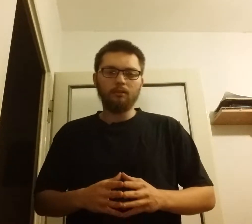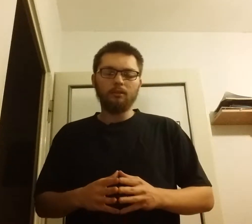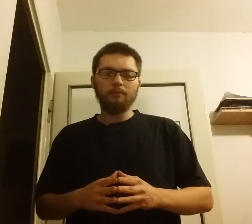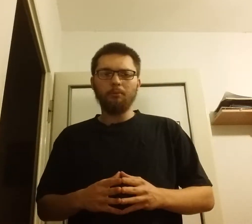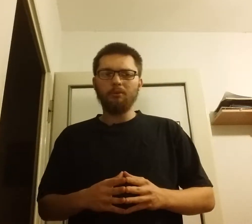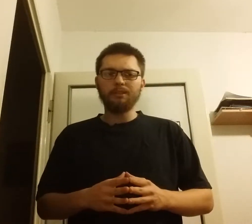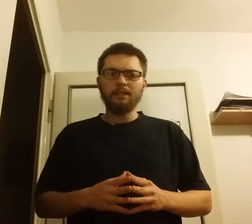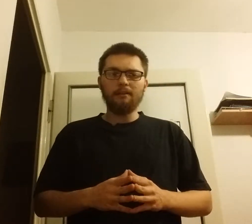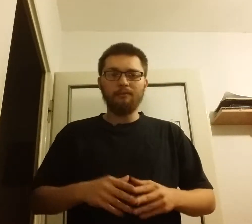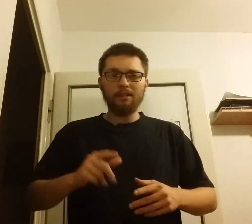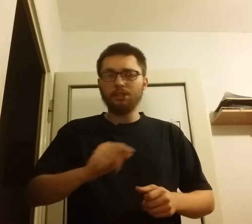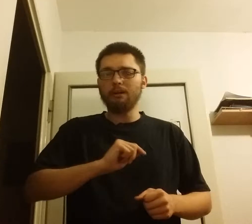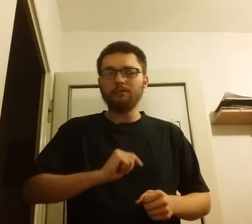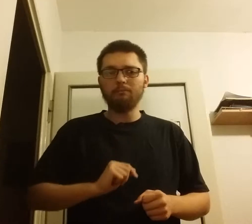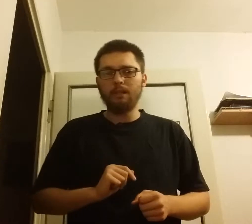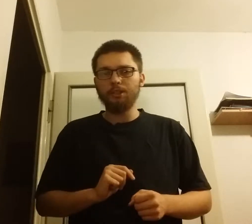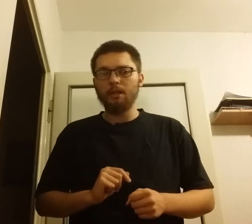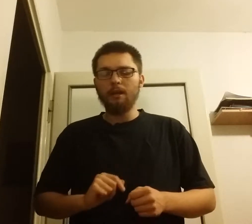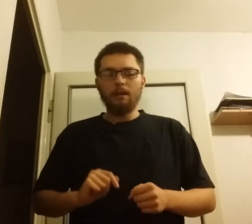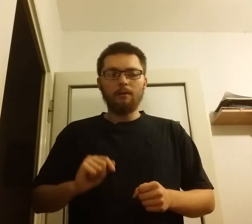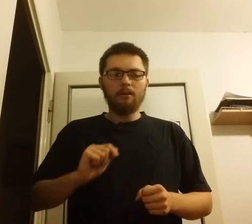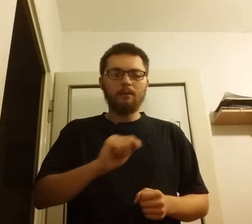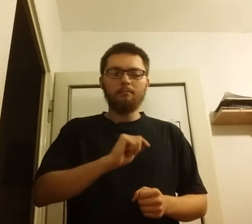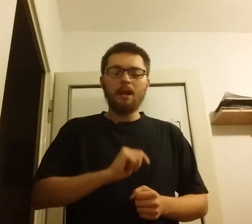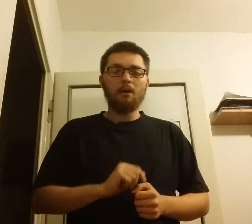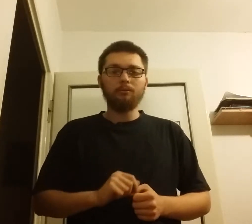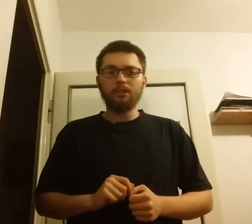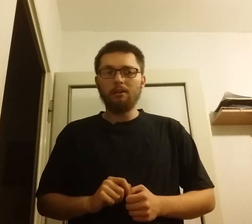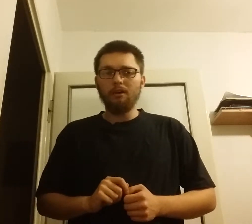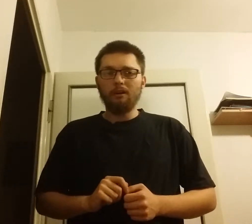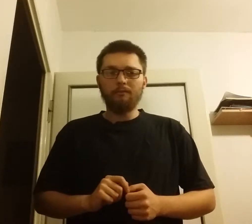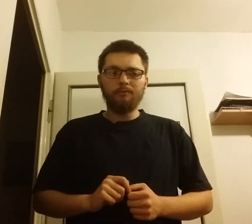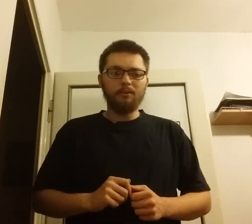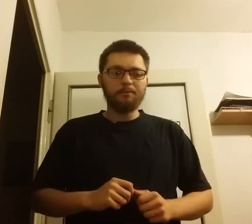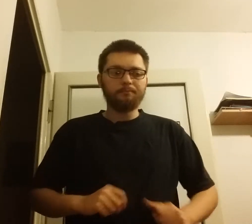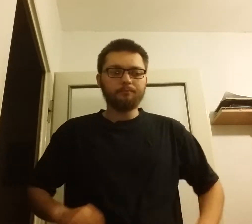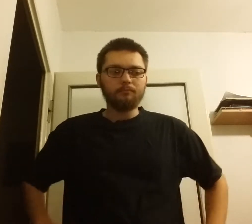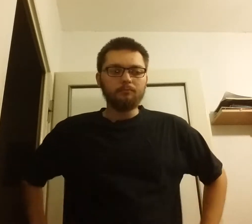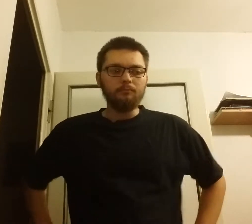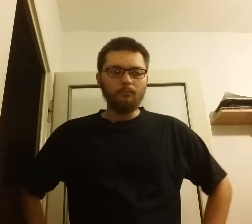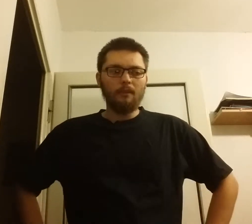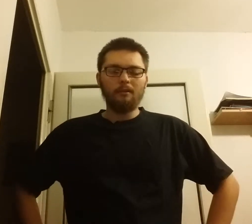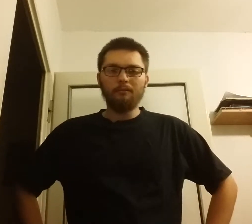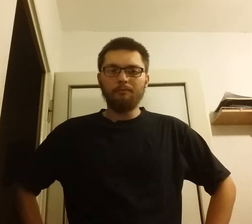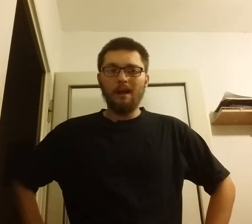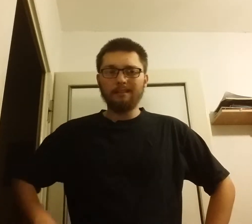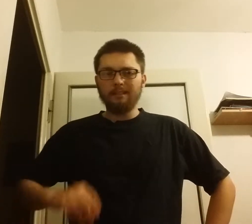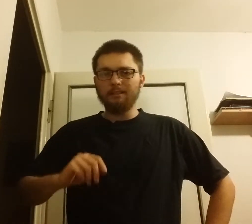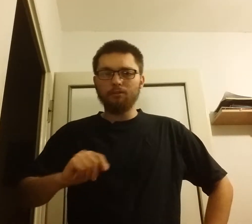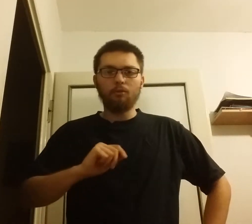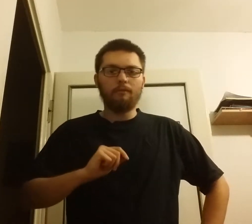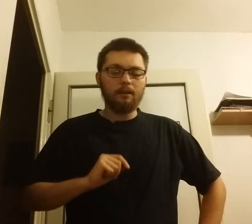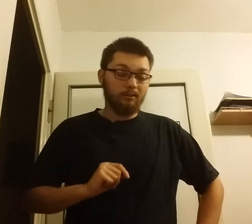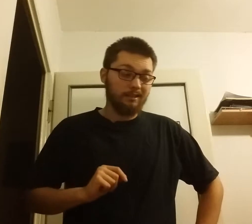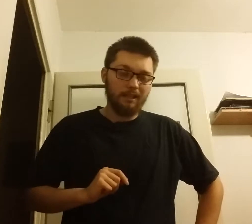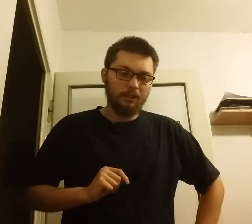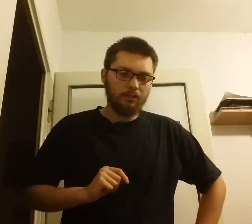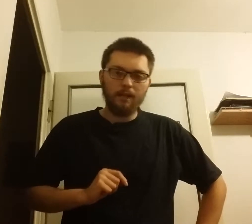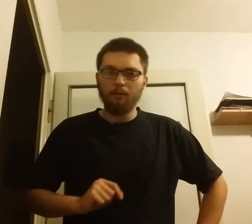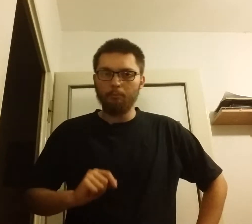pochodzenia walczyła w tym lesie, brała udział w walce tytułowego zaginionego